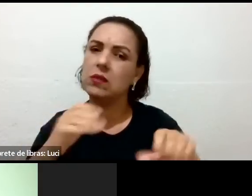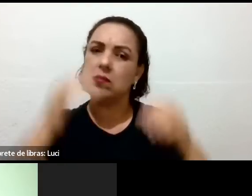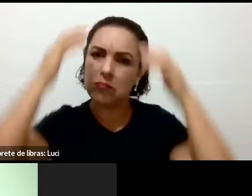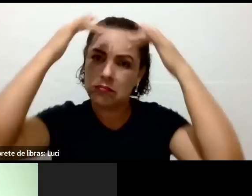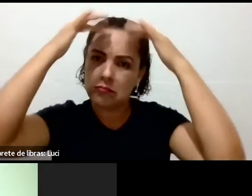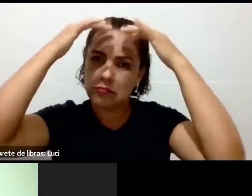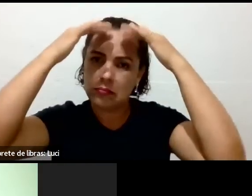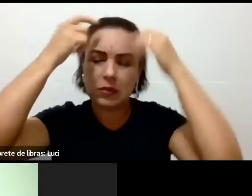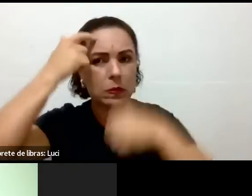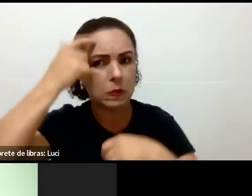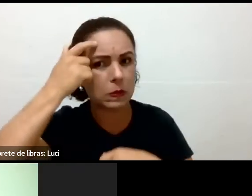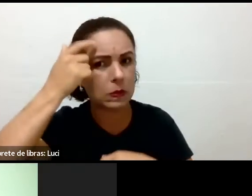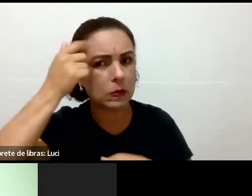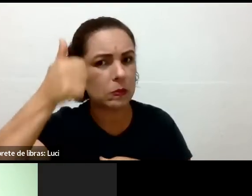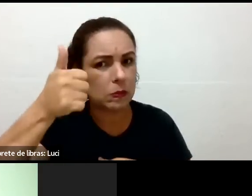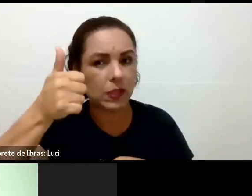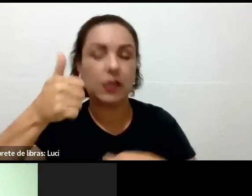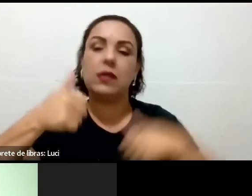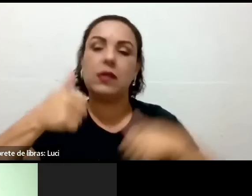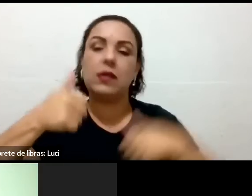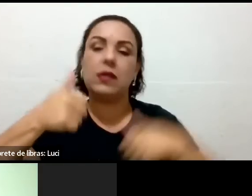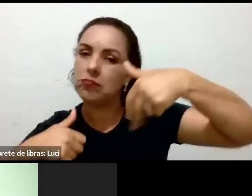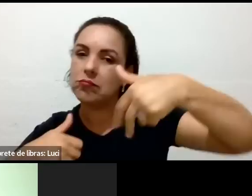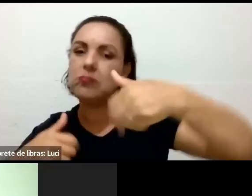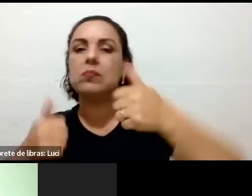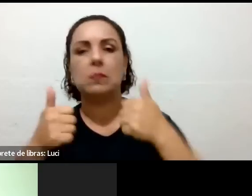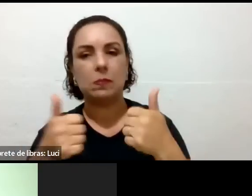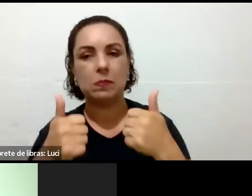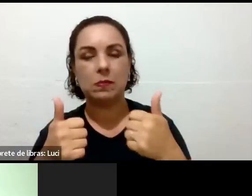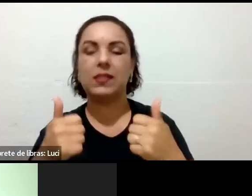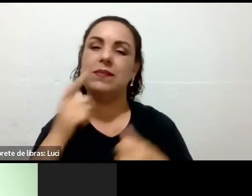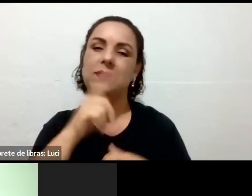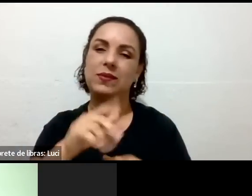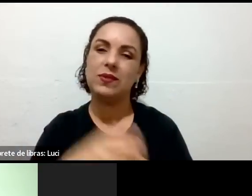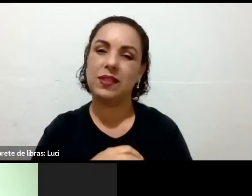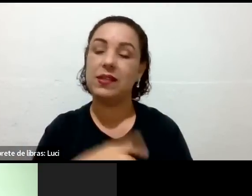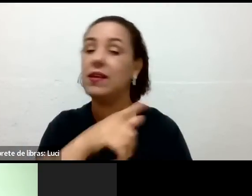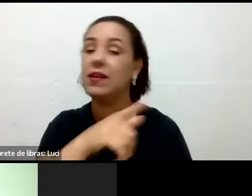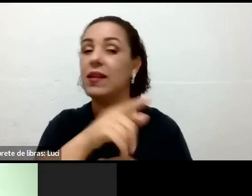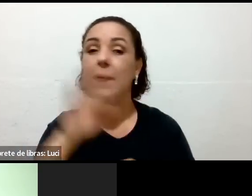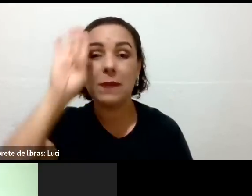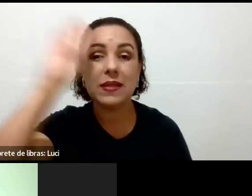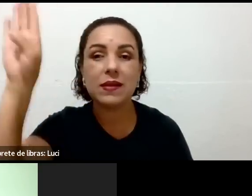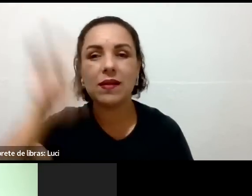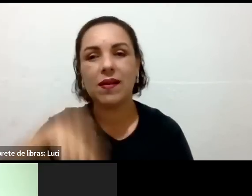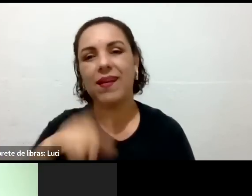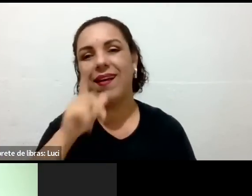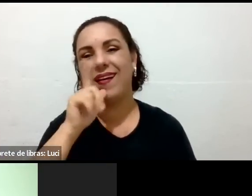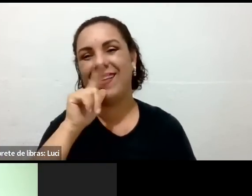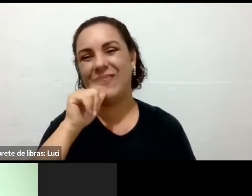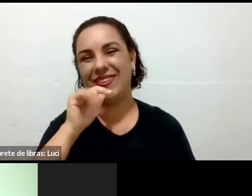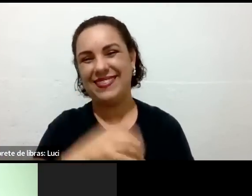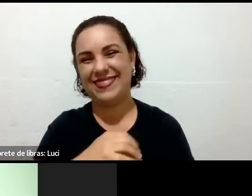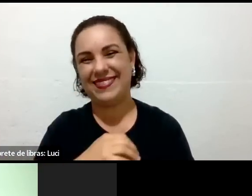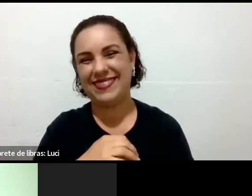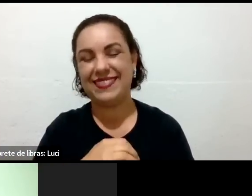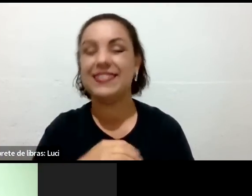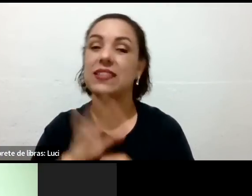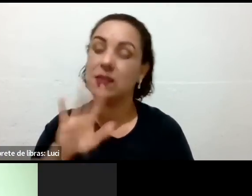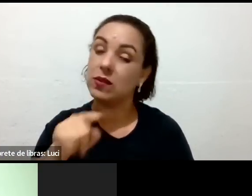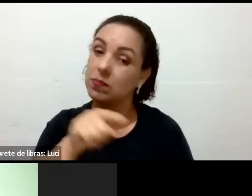bem. E é só tomar água. Então, o que falta realmente para você ter aquele resultado que você está procurando é